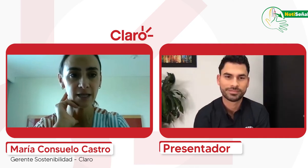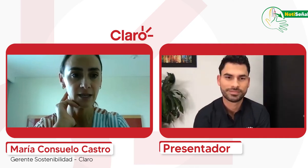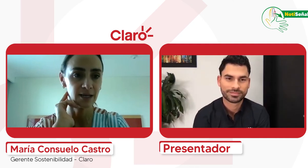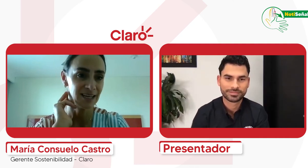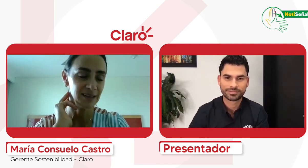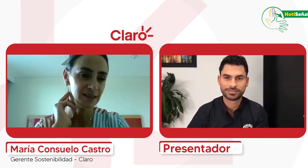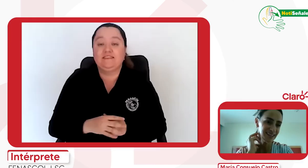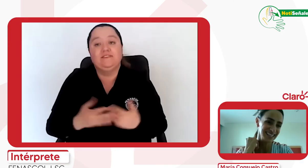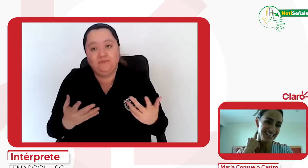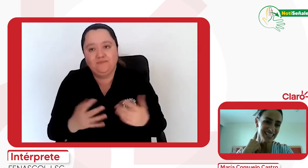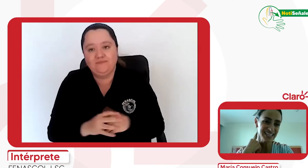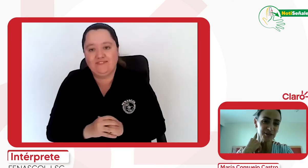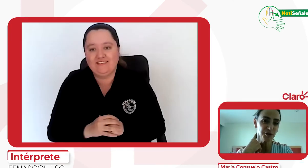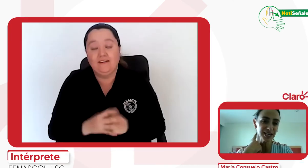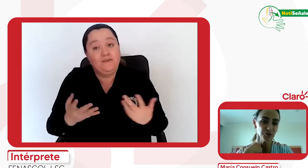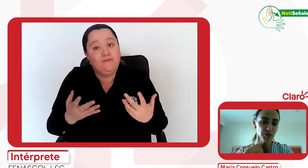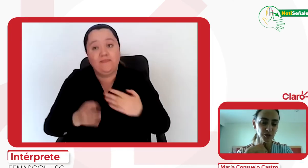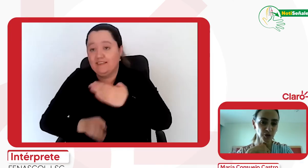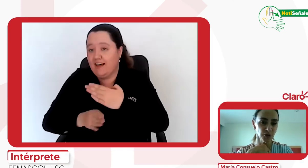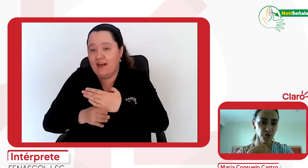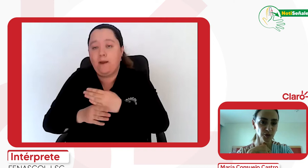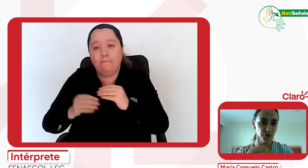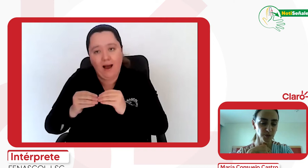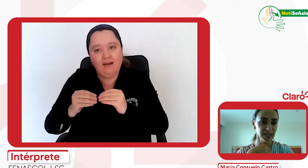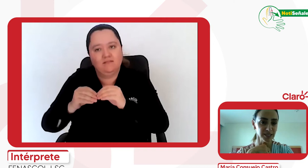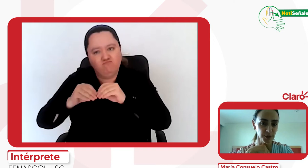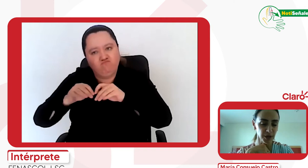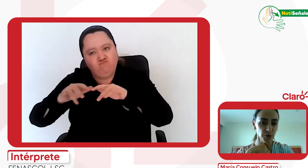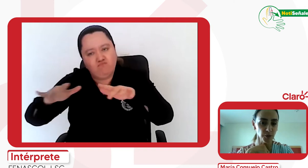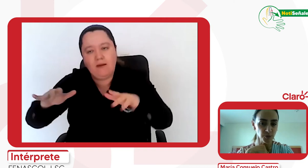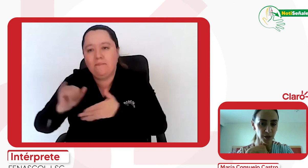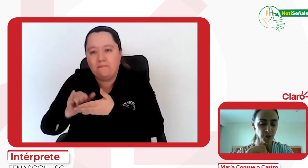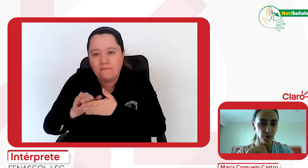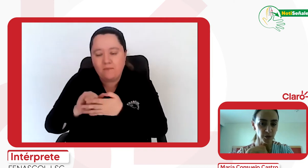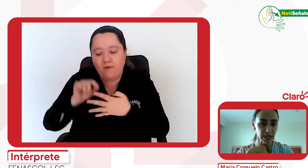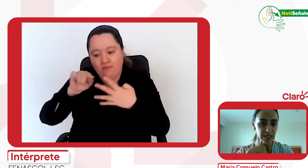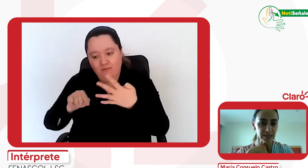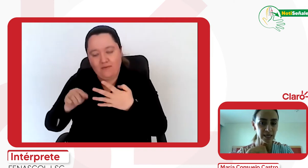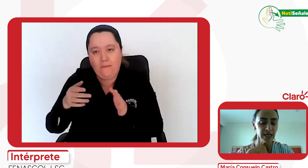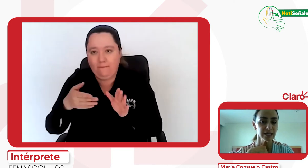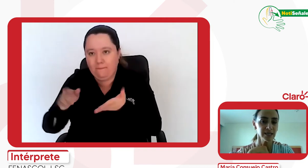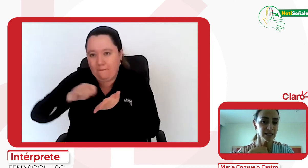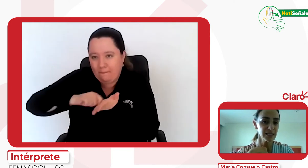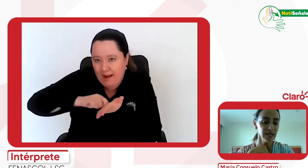divulgando nuestros paquetes prepago y pospago en todo el país. Seguir,